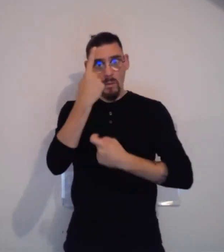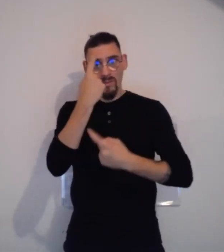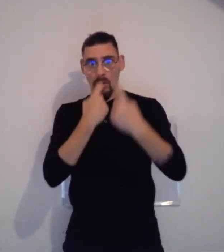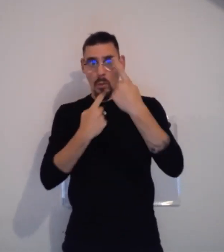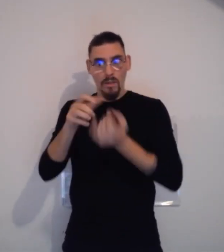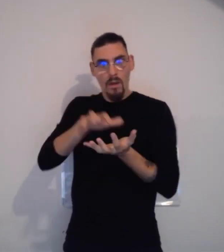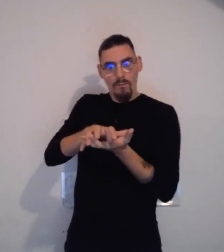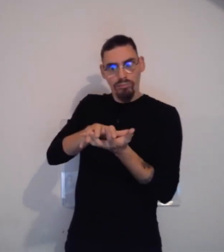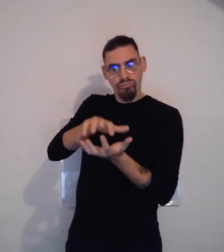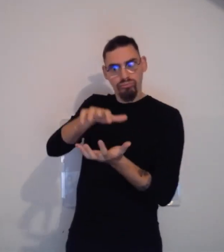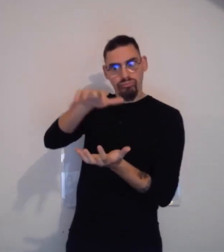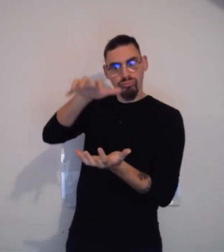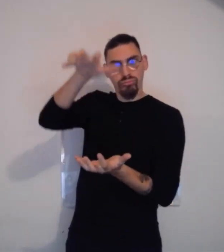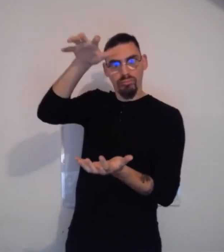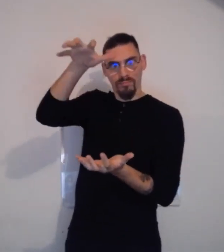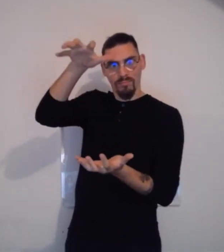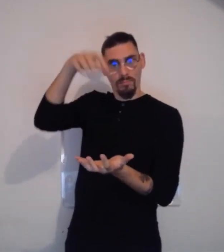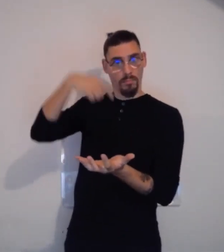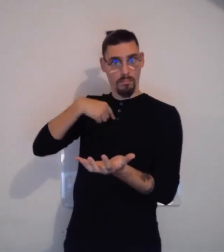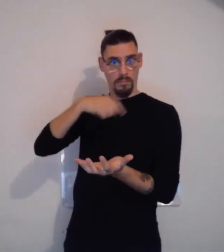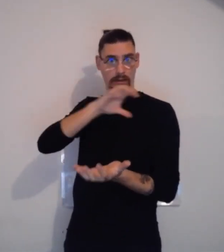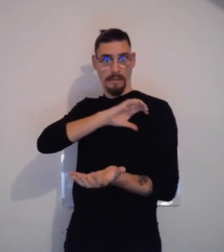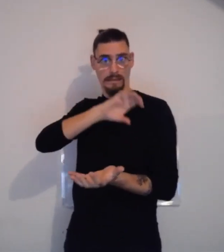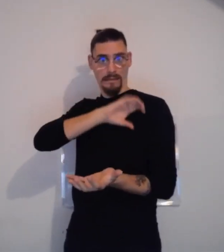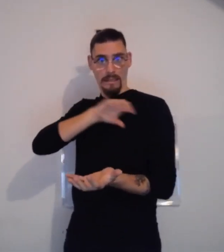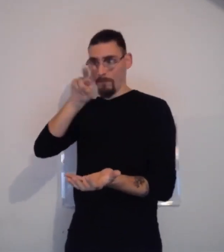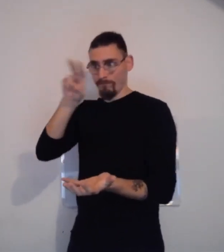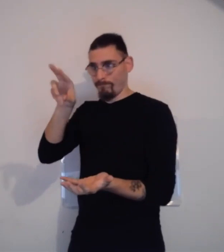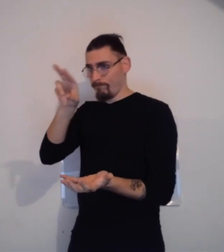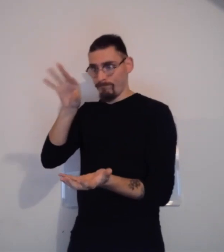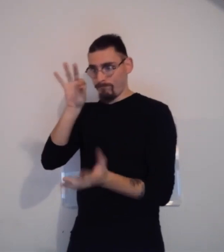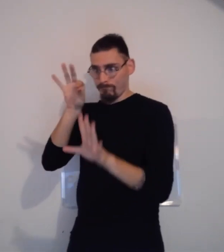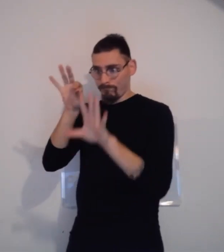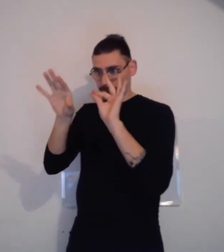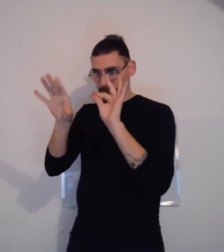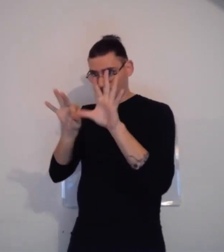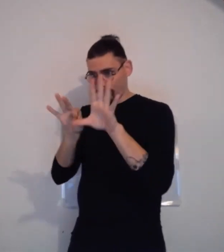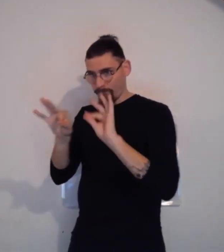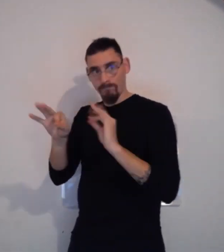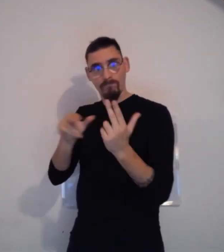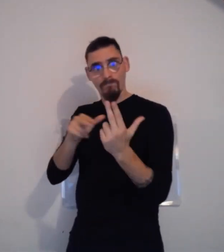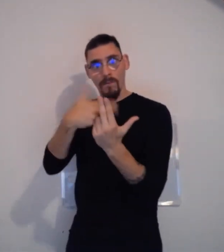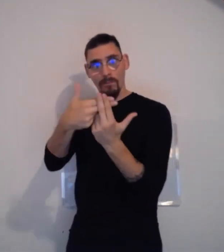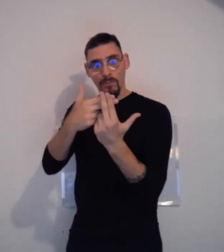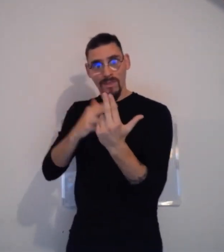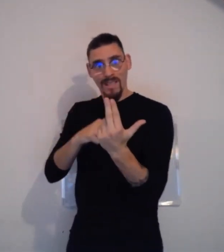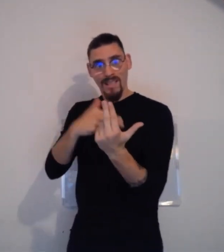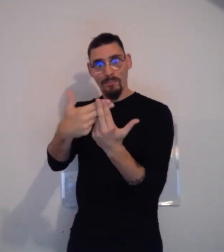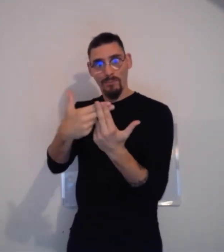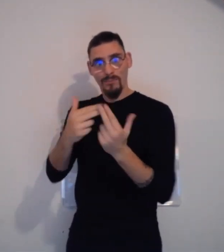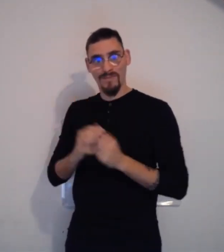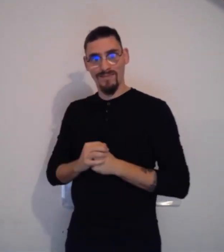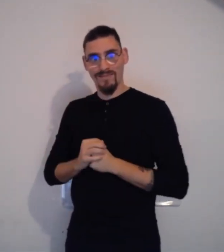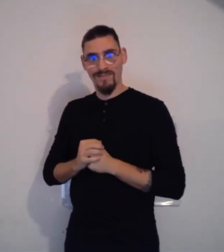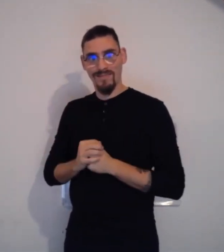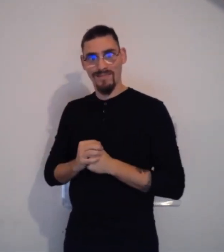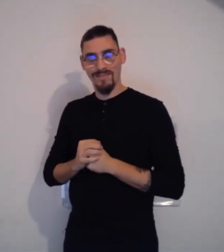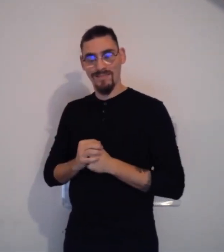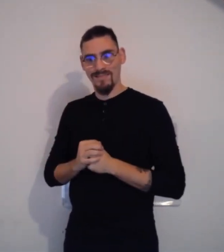à lire vos questions, parce que je vois qu'il y en a une certaine quantité. Je vais essayer d'en choisir quelques-unes pour vous y répondre.